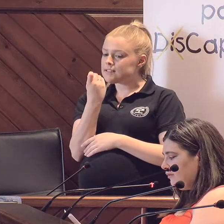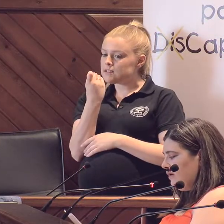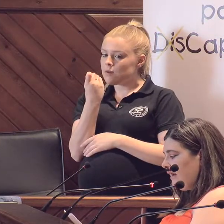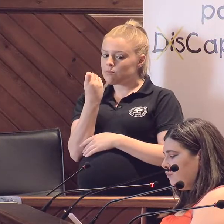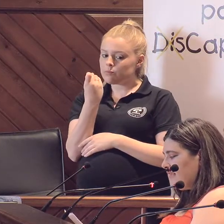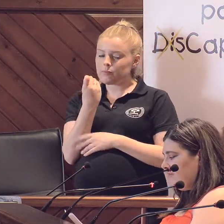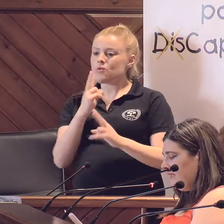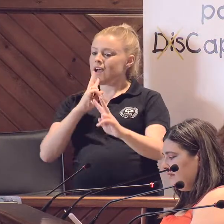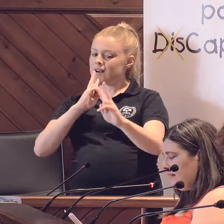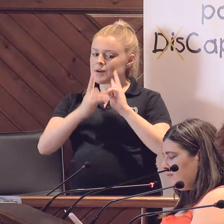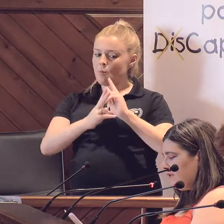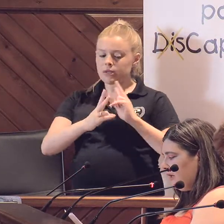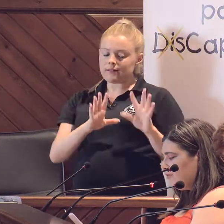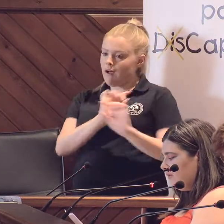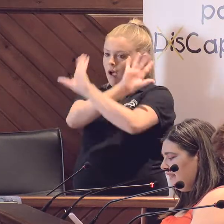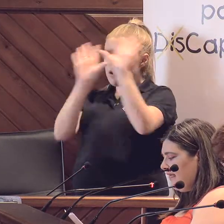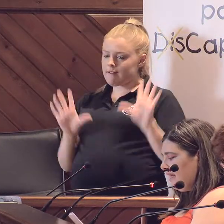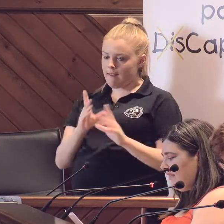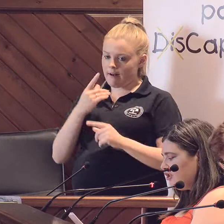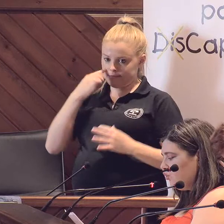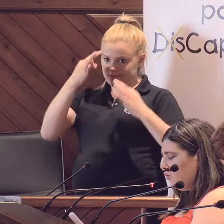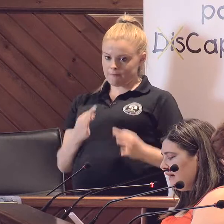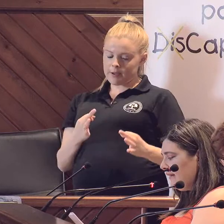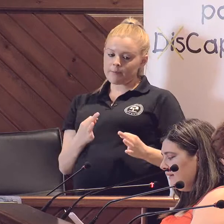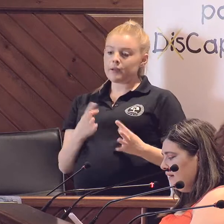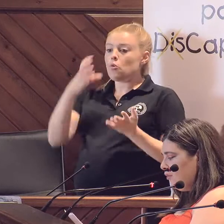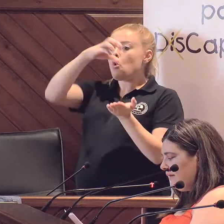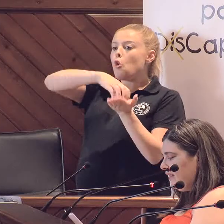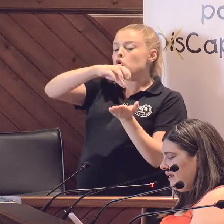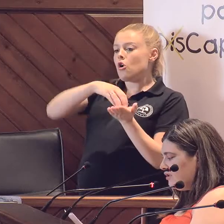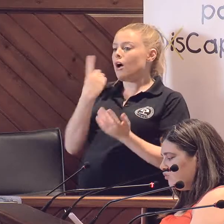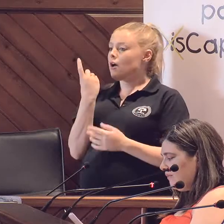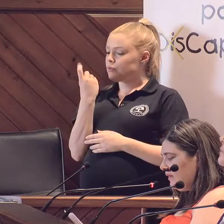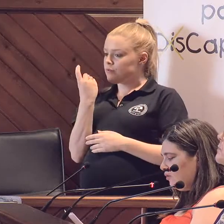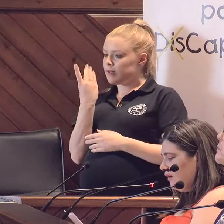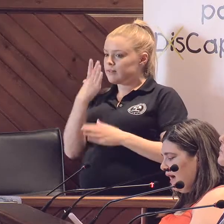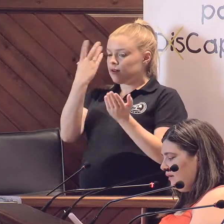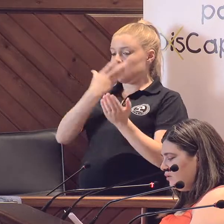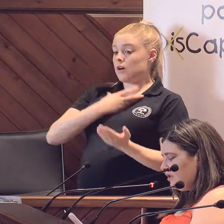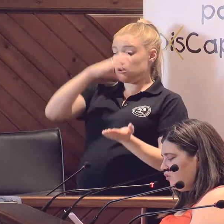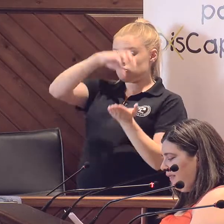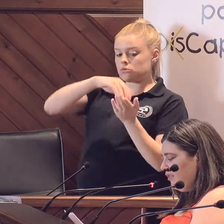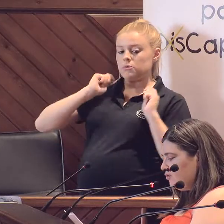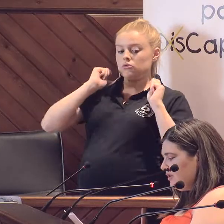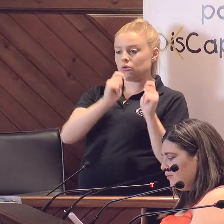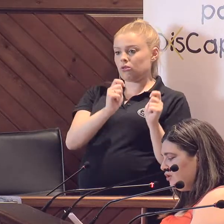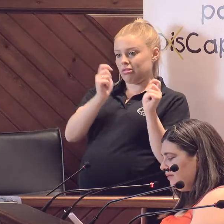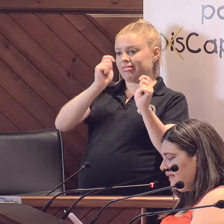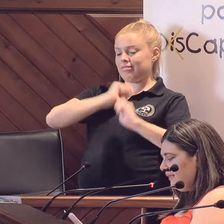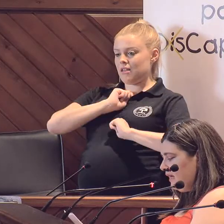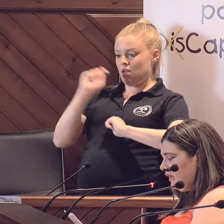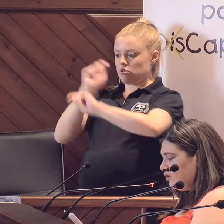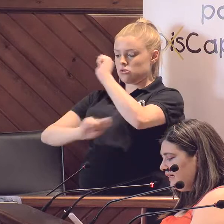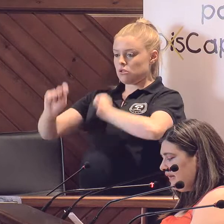respuesta definitiva respecto a la posibilidad de la cesión de un local por parte del ayuntamiento a nuestra asociación. Si es